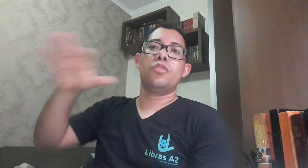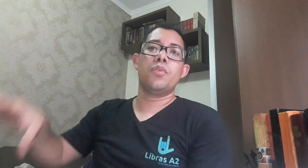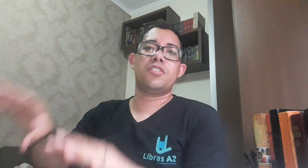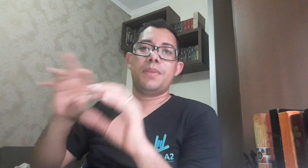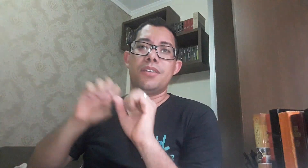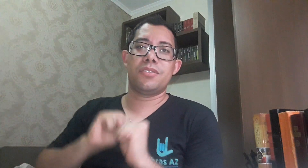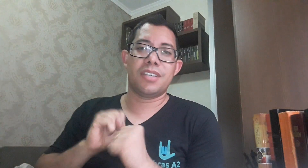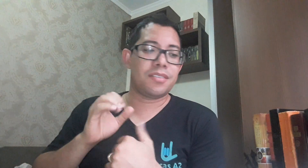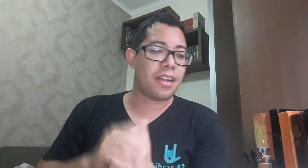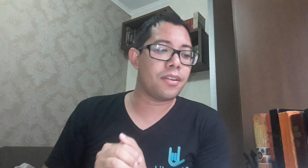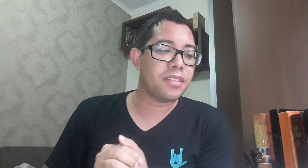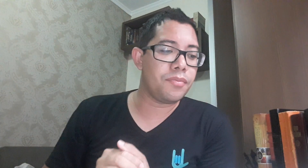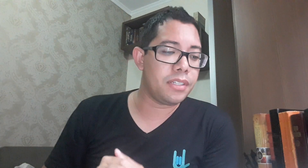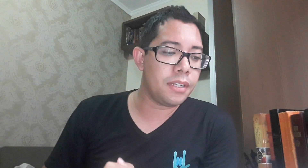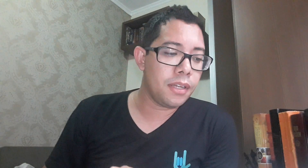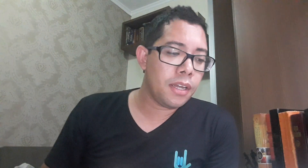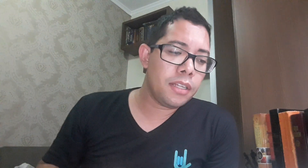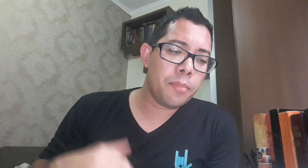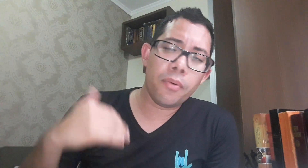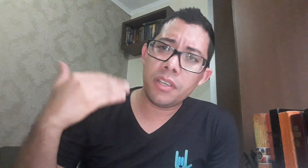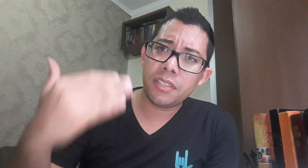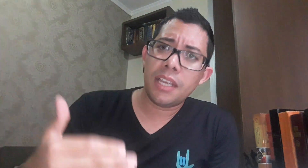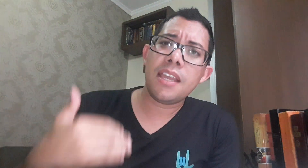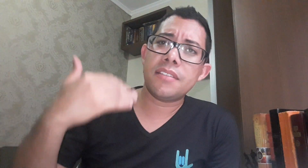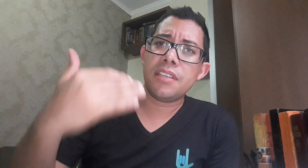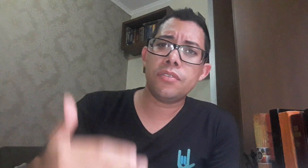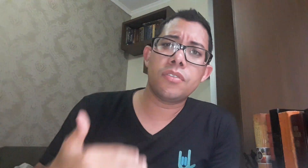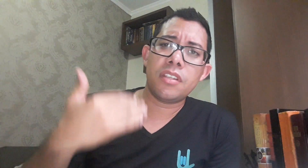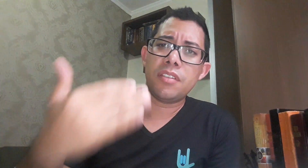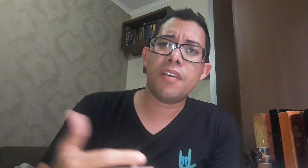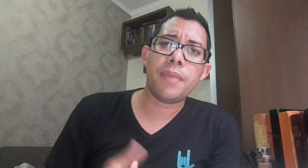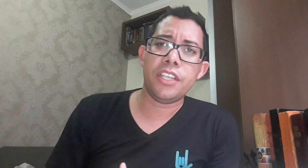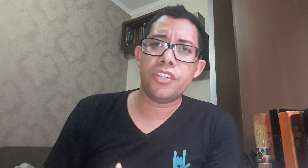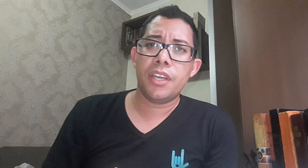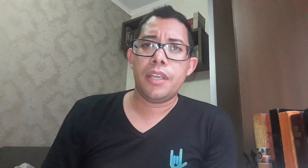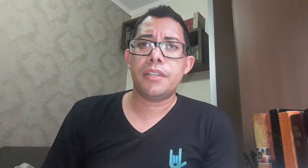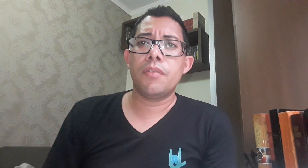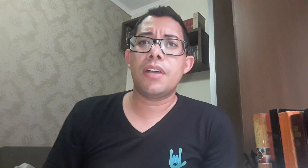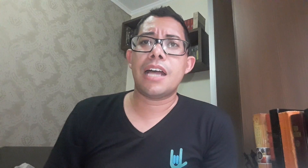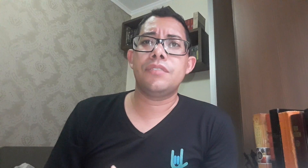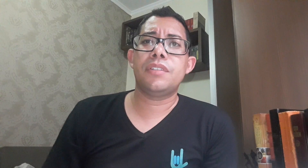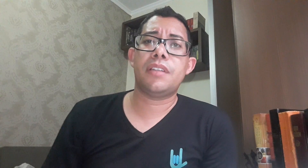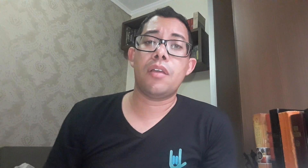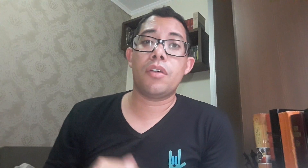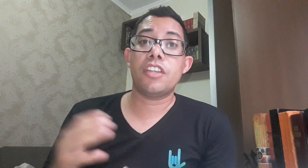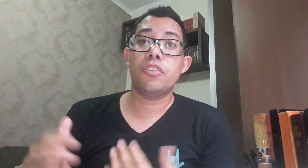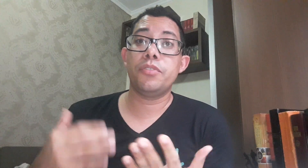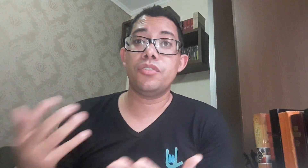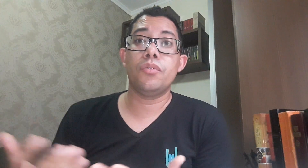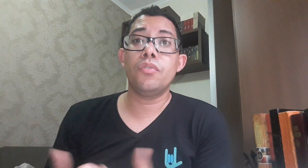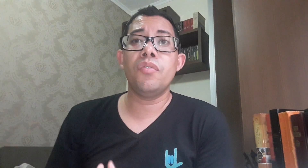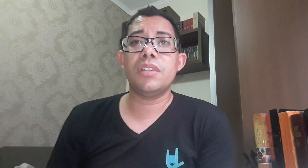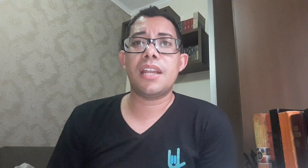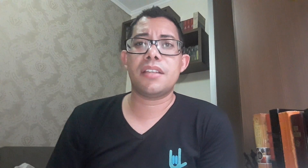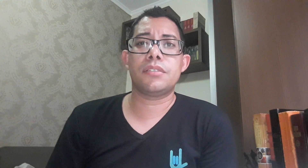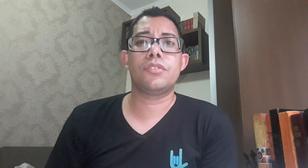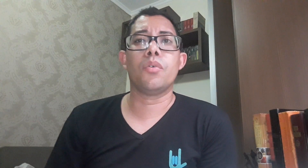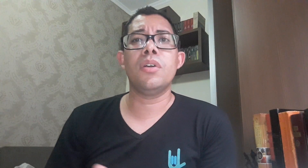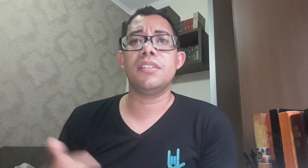do Espírito Santo na nossa vida. Depois, e assim sucessivamente. Então, caso você tenha qualquer tipo de dúvida nessas escolhas,